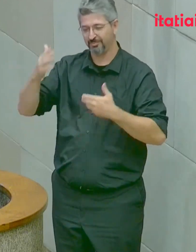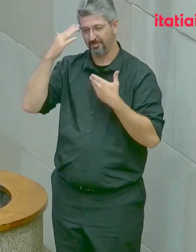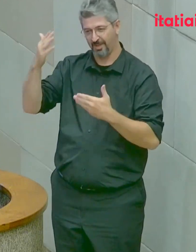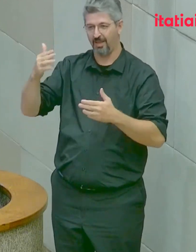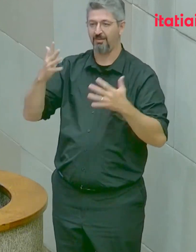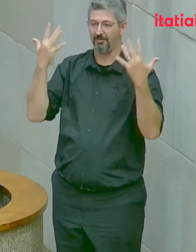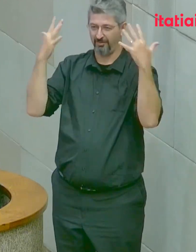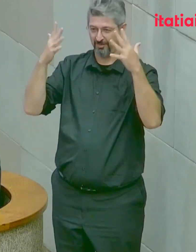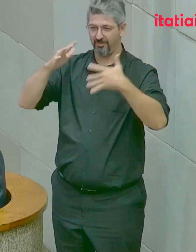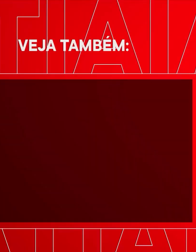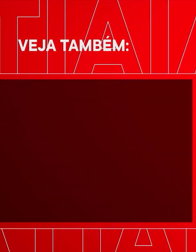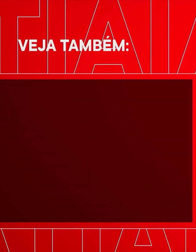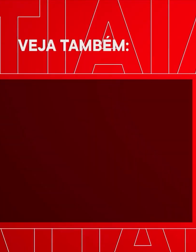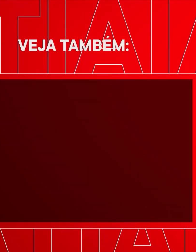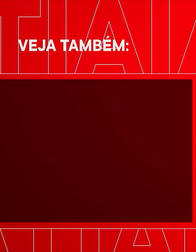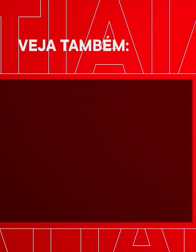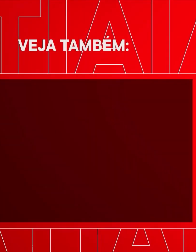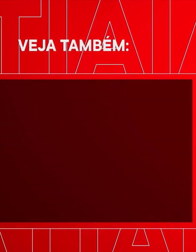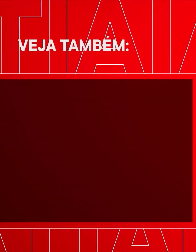Viva América! Obrigado.